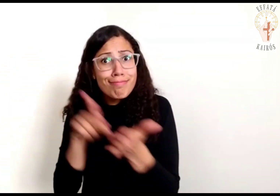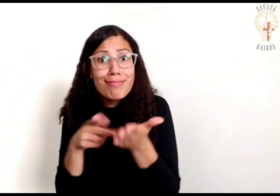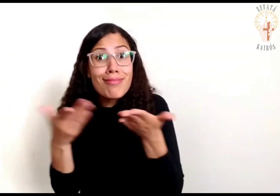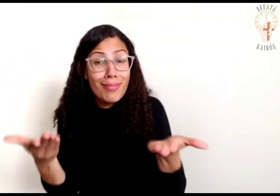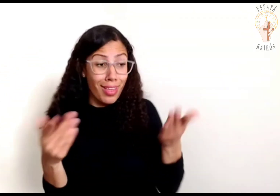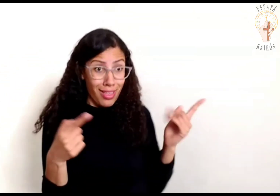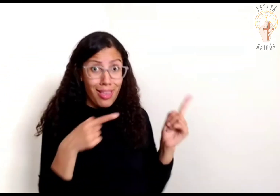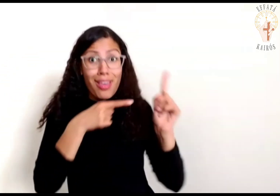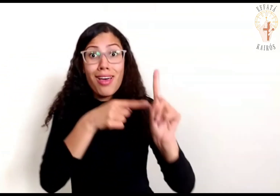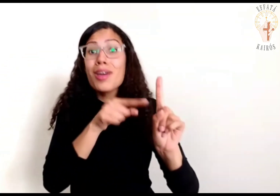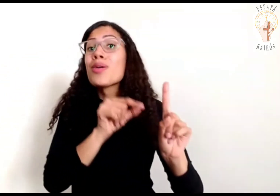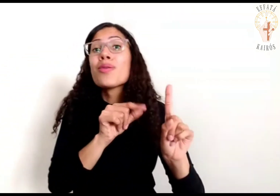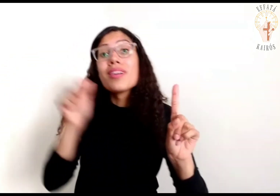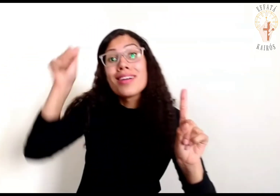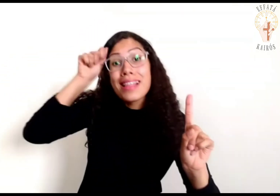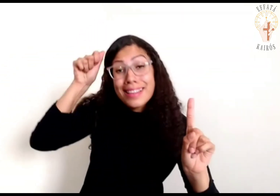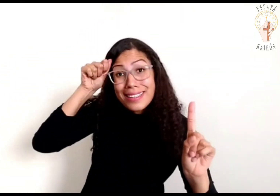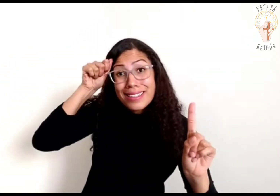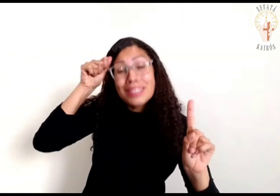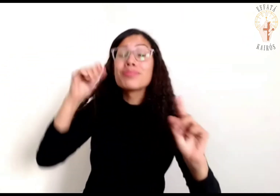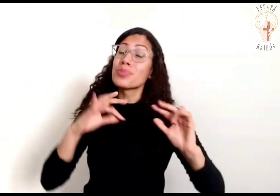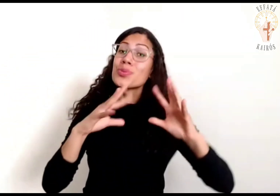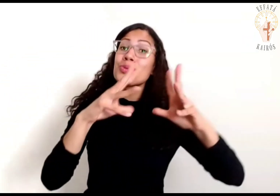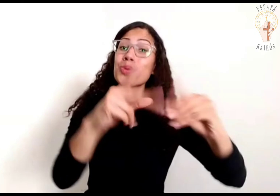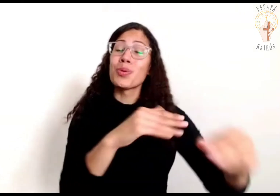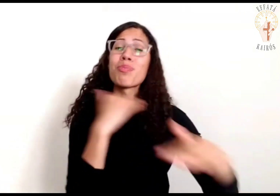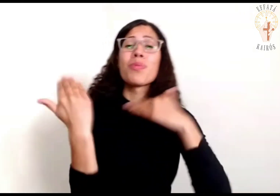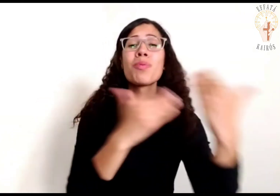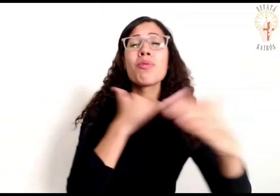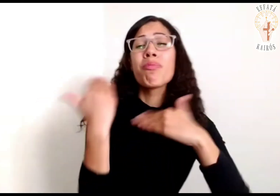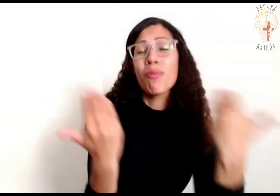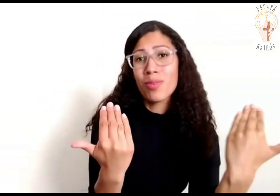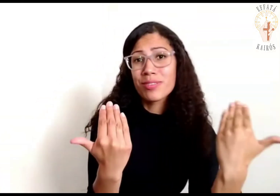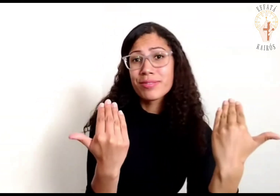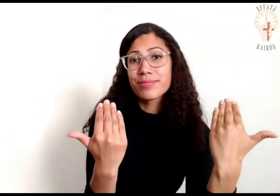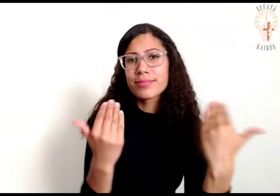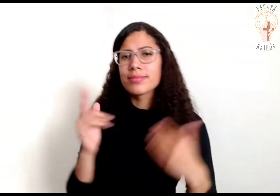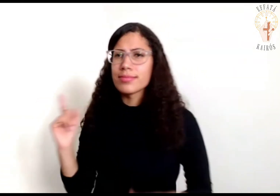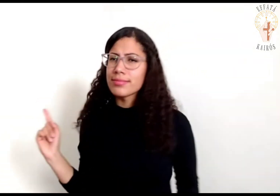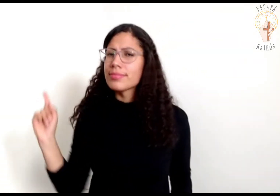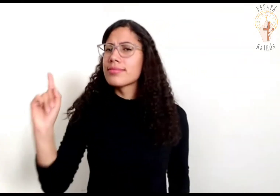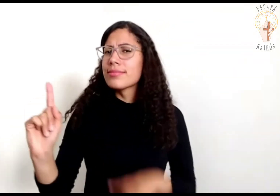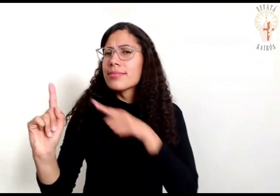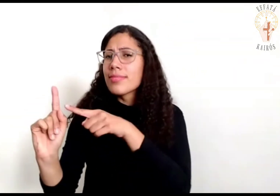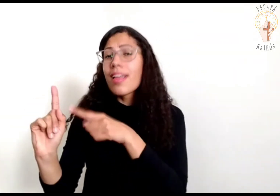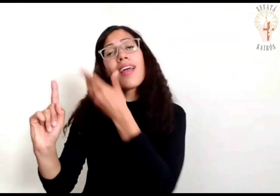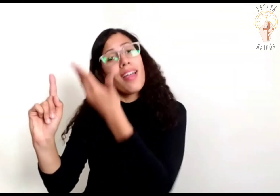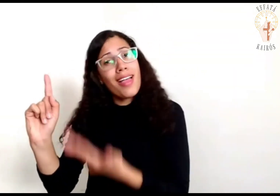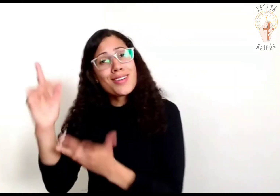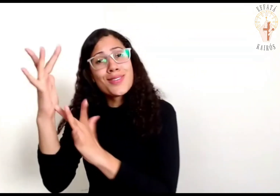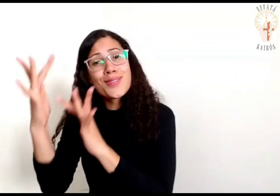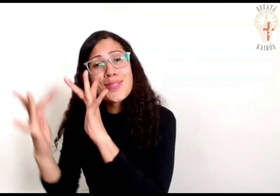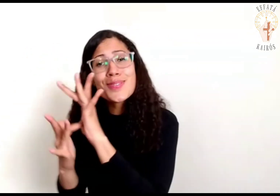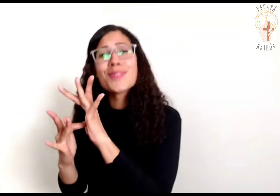Como em Adão todos morrem Assim também em Cristo